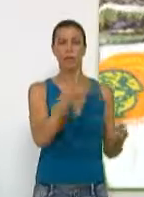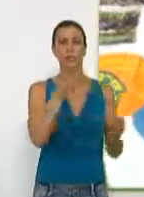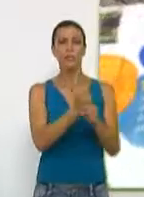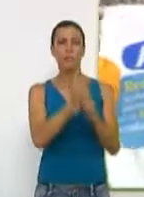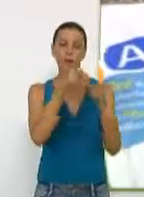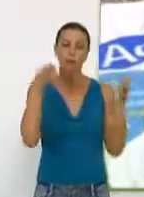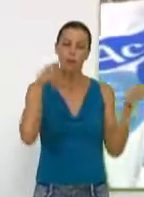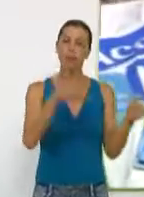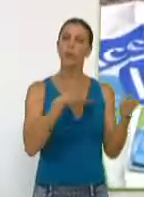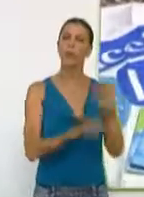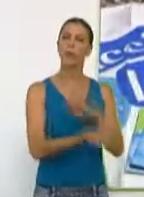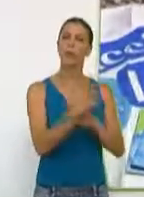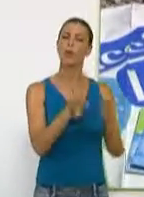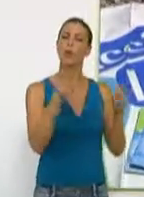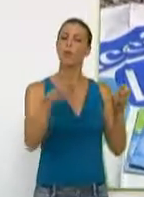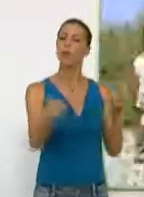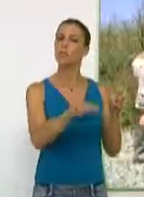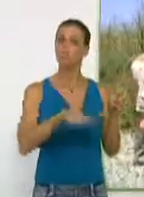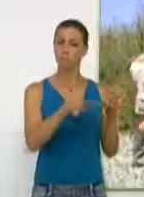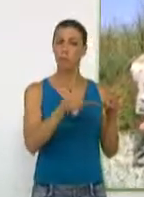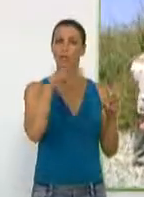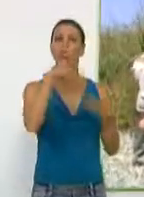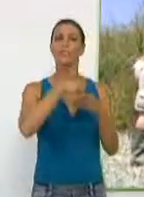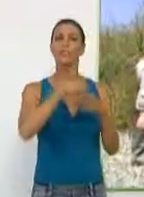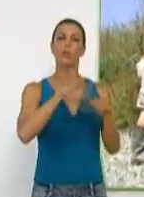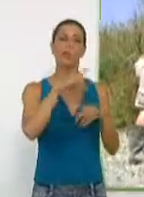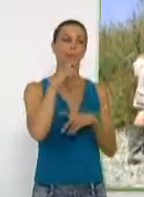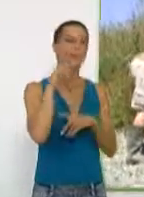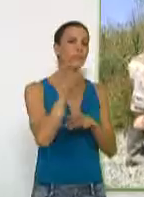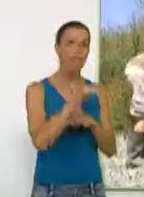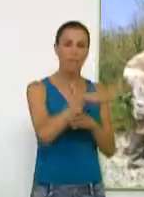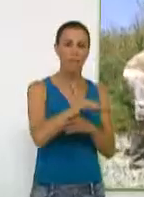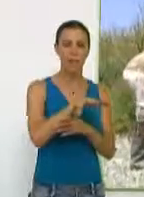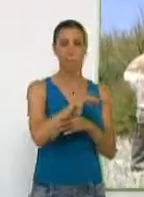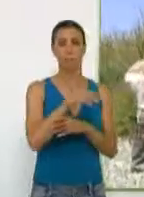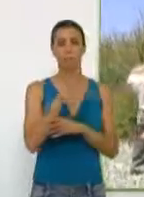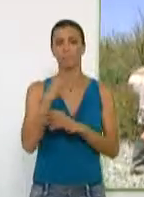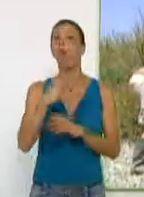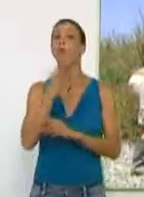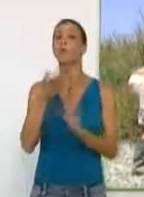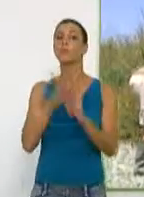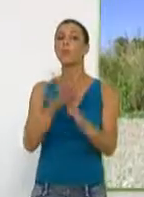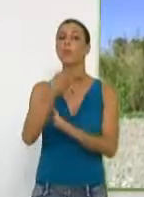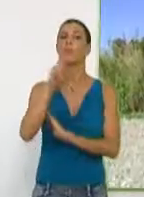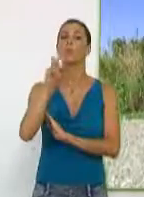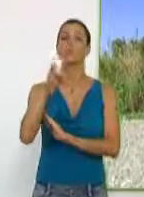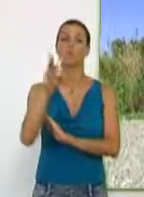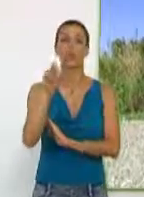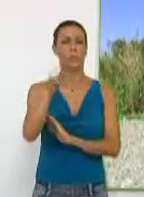Los trabajos se han centrado en la creación de nuevos espacios dentro de la Reserva Natural Concertada, según el portavoz de Buxus y